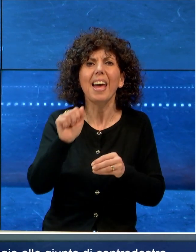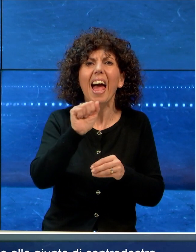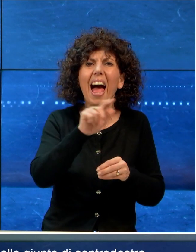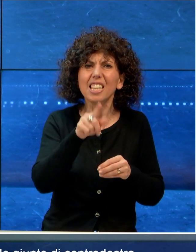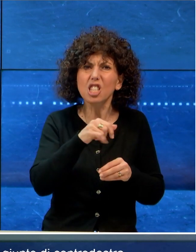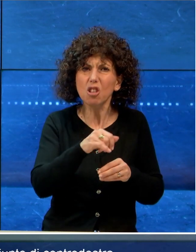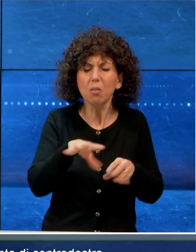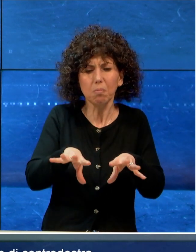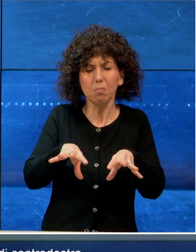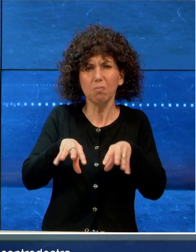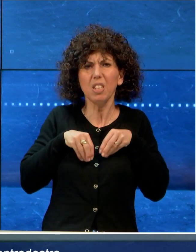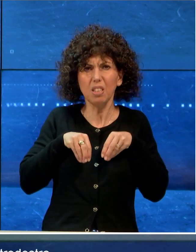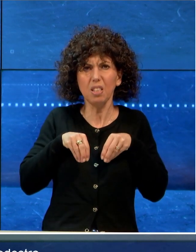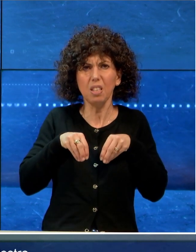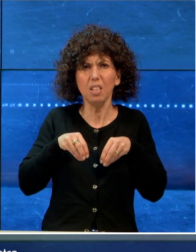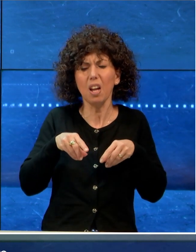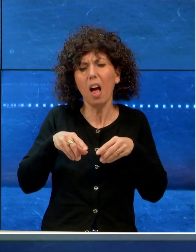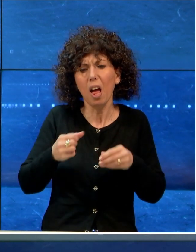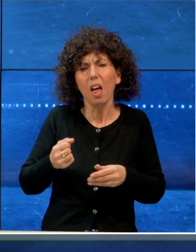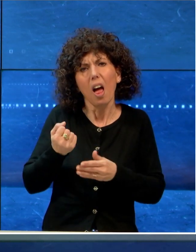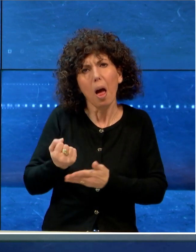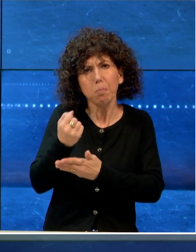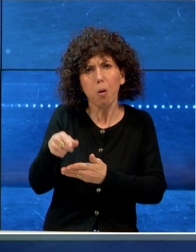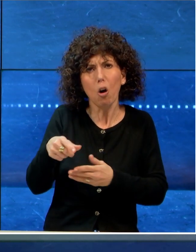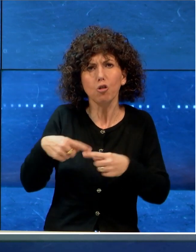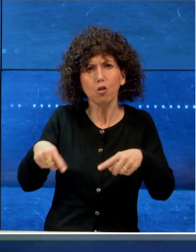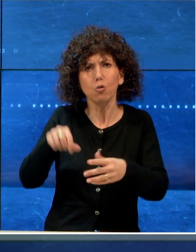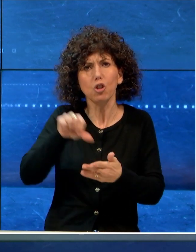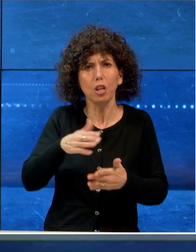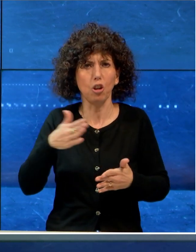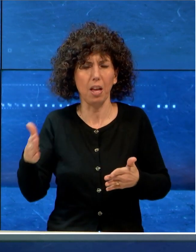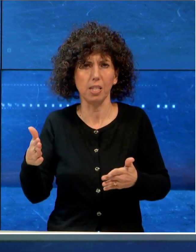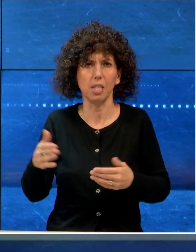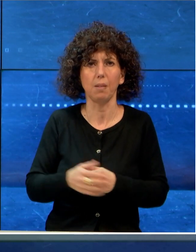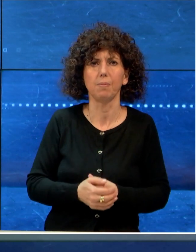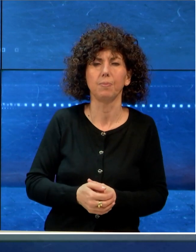ritirare l'appoggio alle giunte di centro-destra.